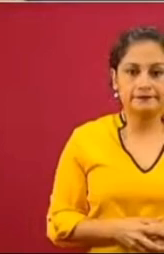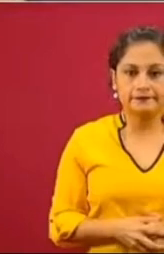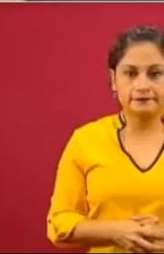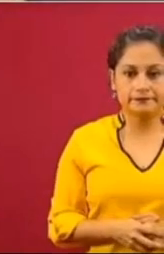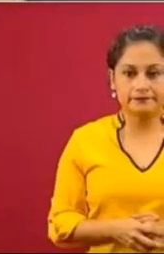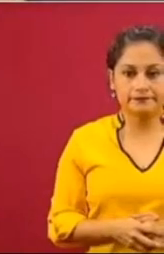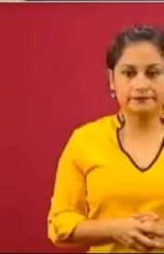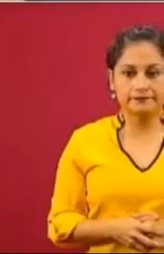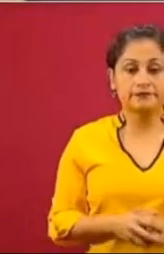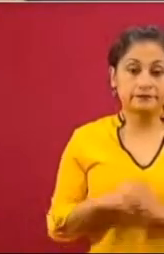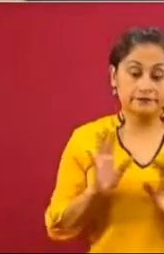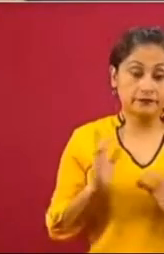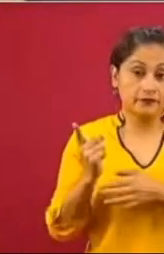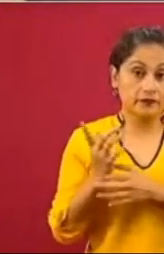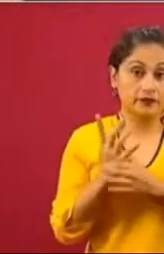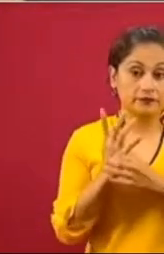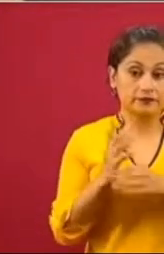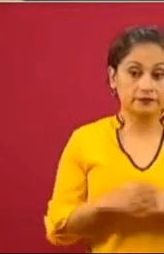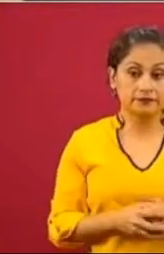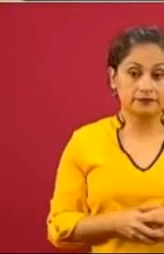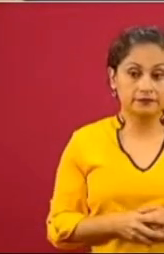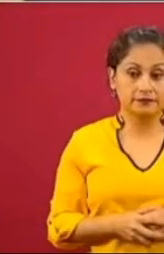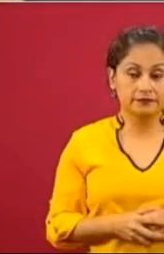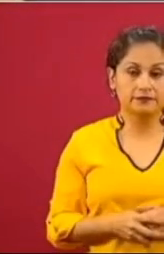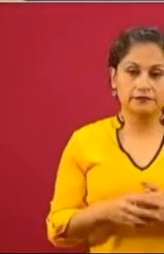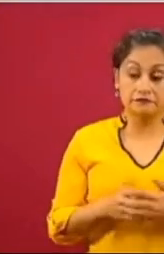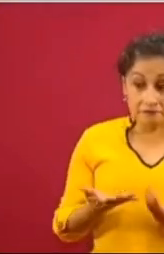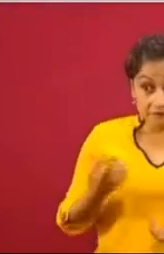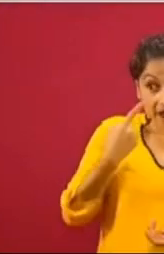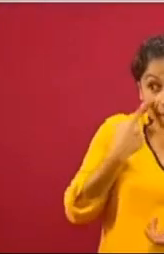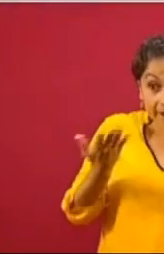Eh... Que los... Bueno A ver, cuénteme